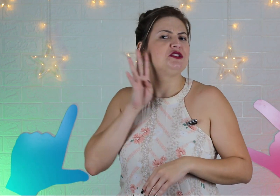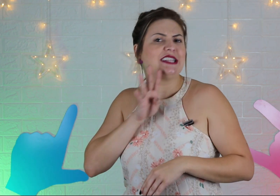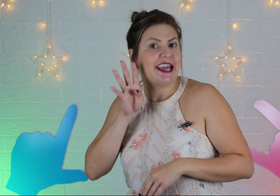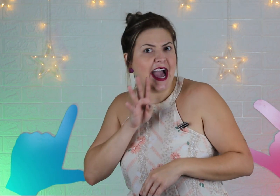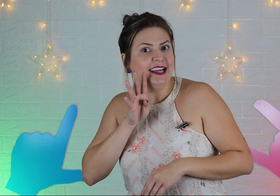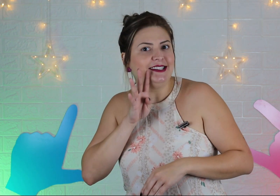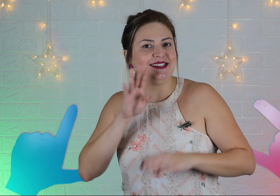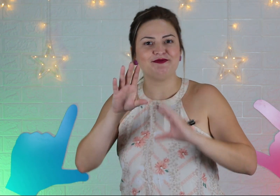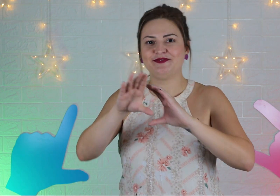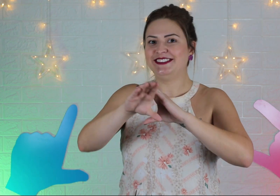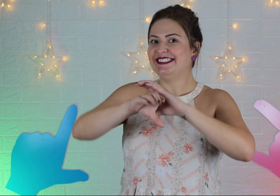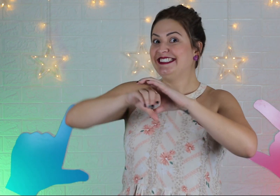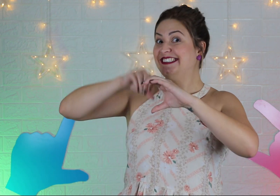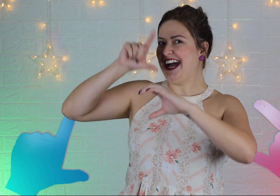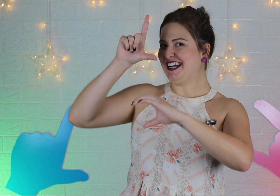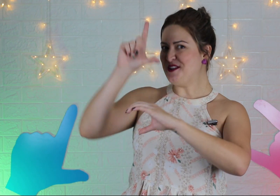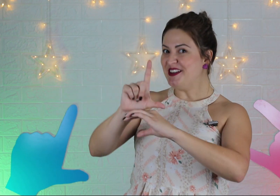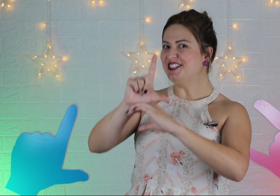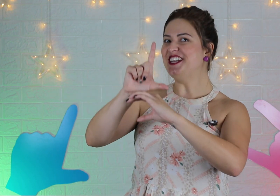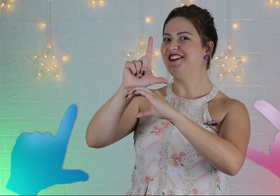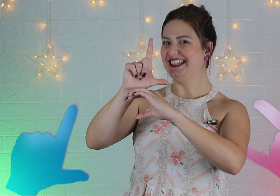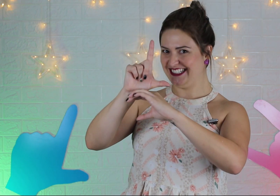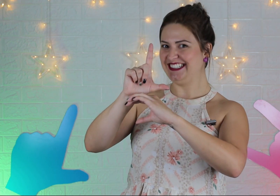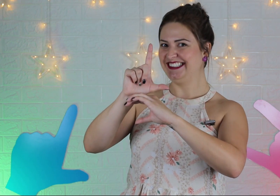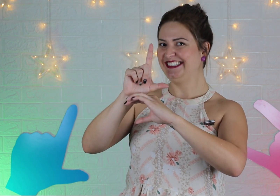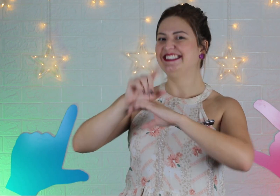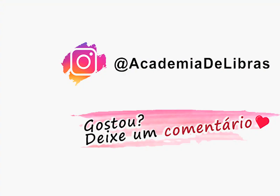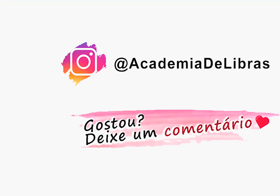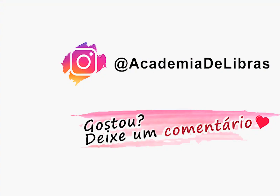legais? Na Academia de Libras. sim! Tchau, Tchau. Tchau. Tchau,